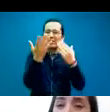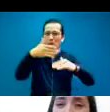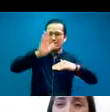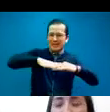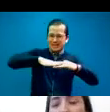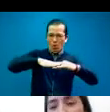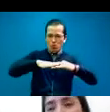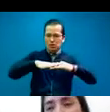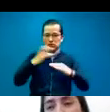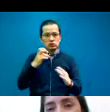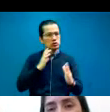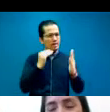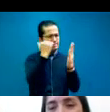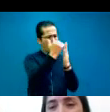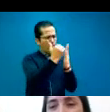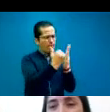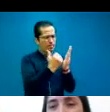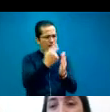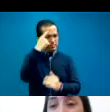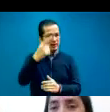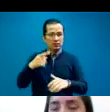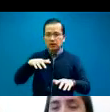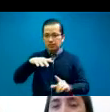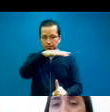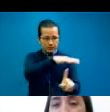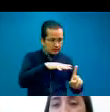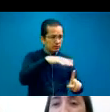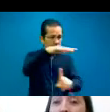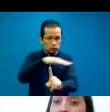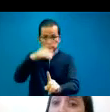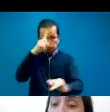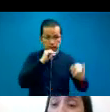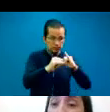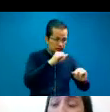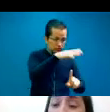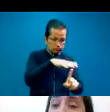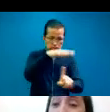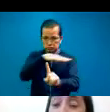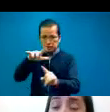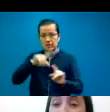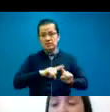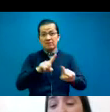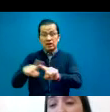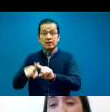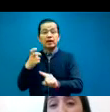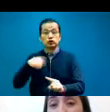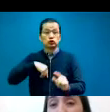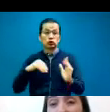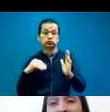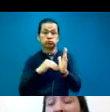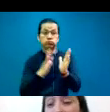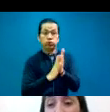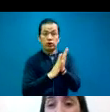contemplen los distintos contextos de interpretación, que tengan en cuenta la situación